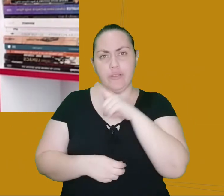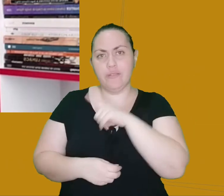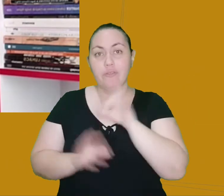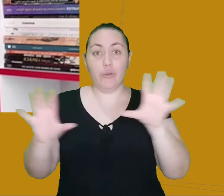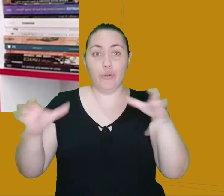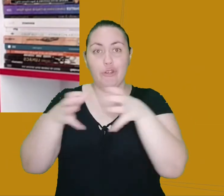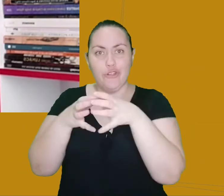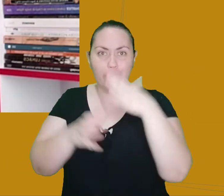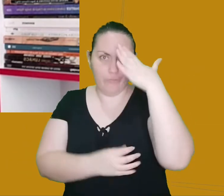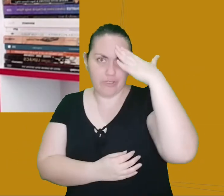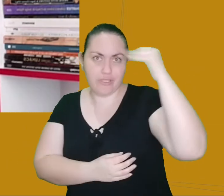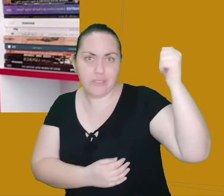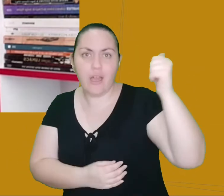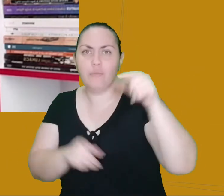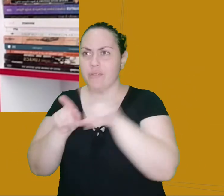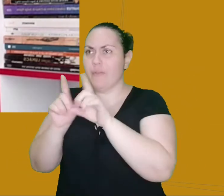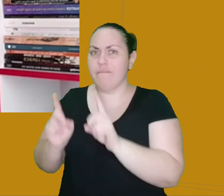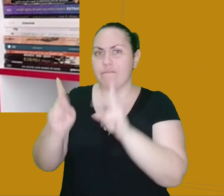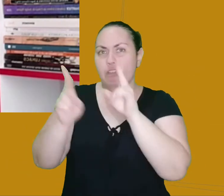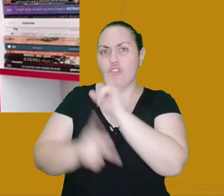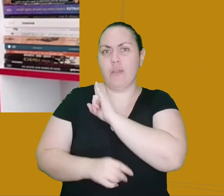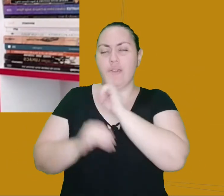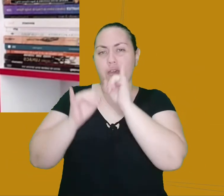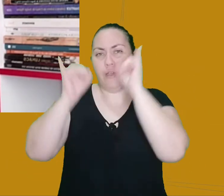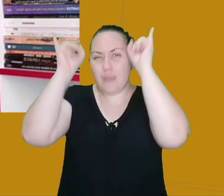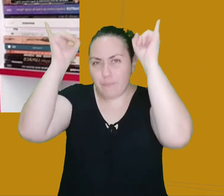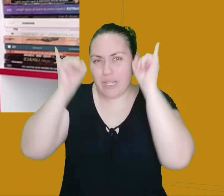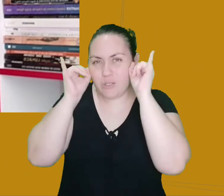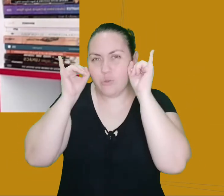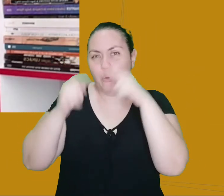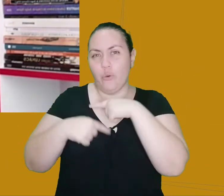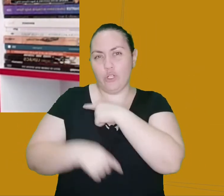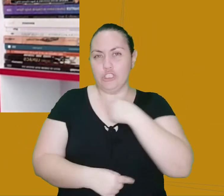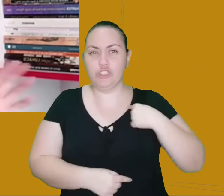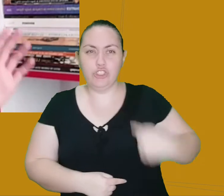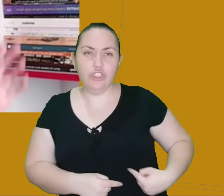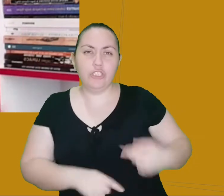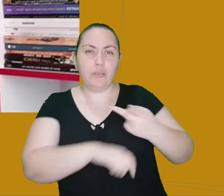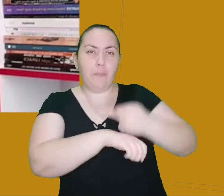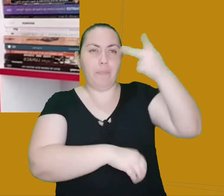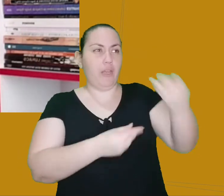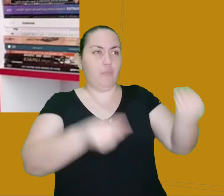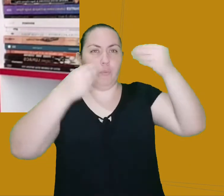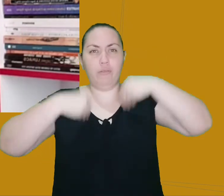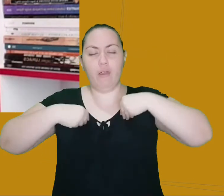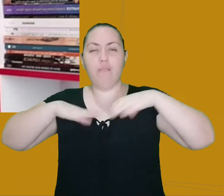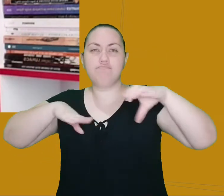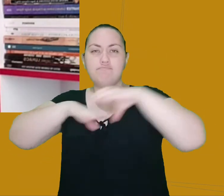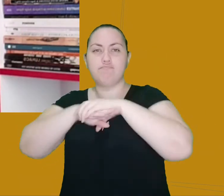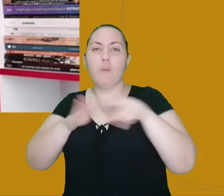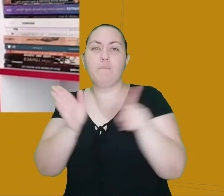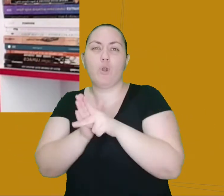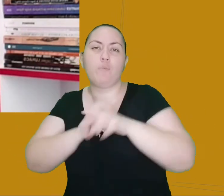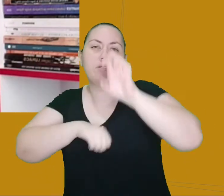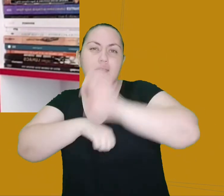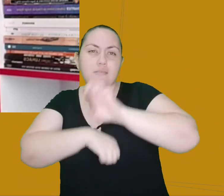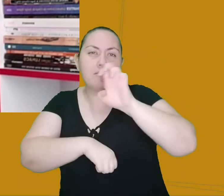pedido pro imperador da China que lhes desse o título de alpercatas do Estado, e assim ele ia fazer muito esforço de